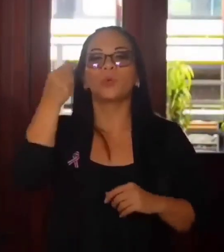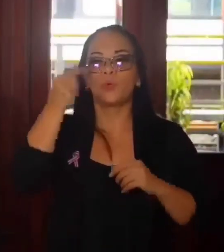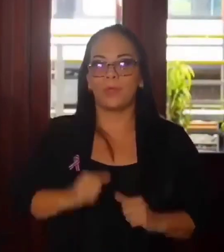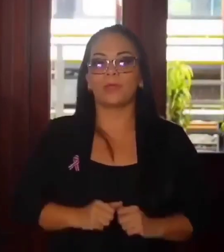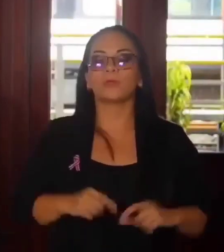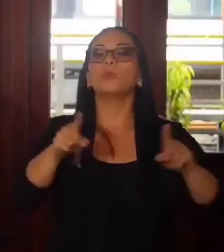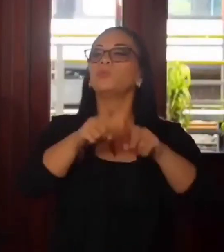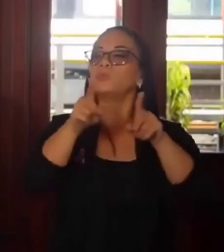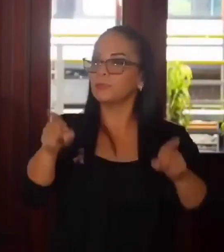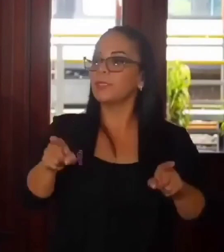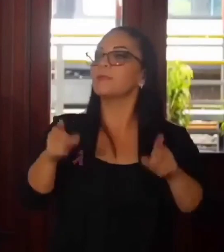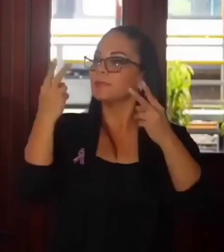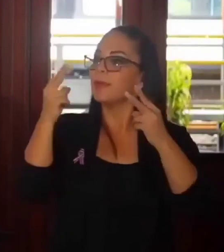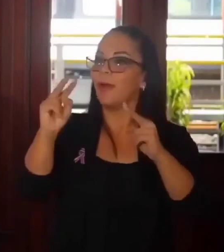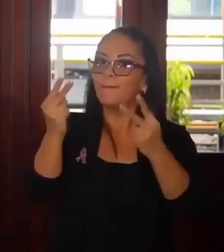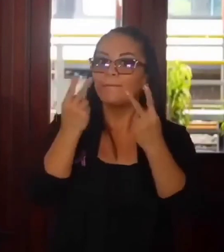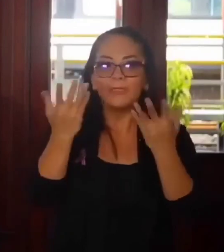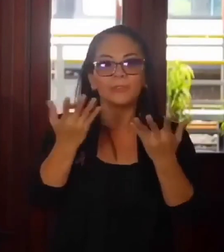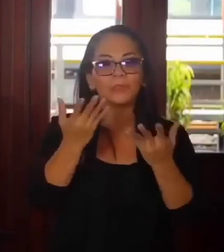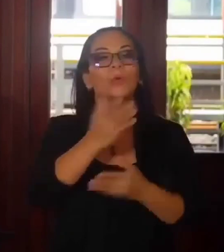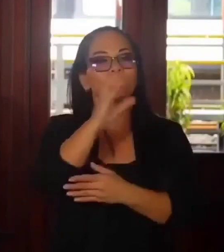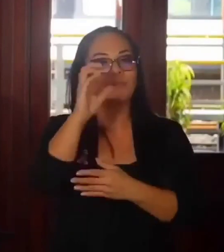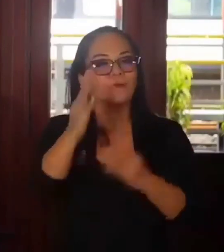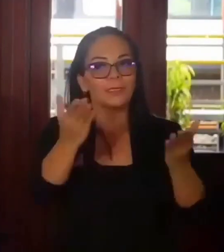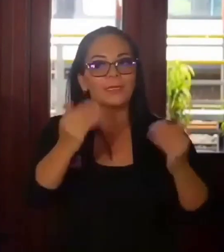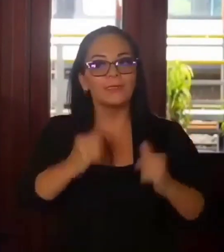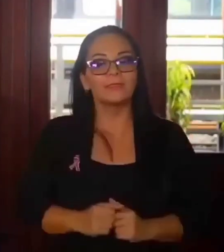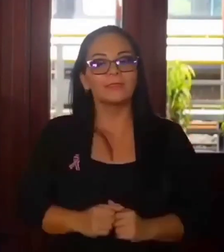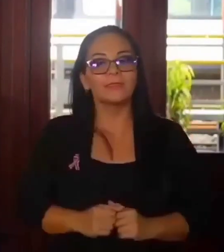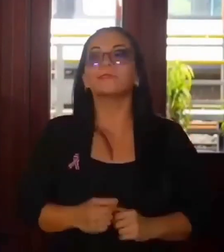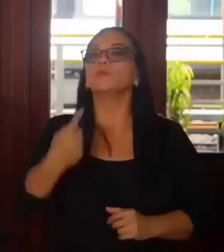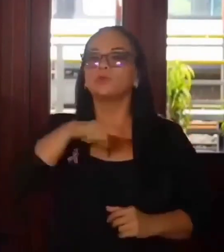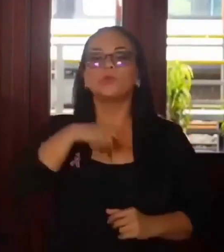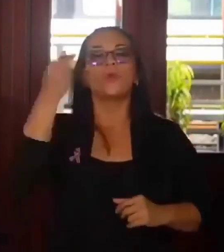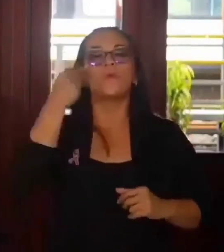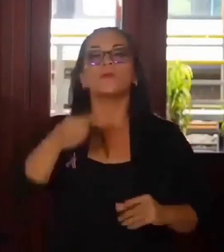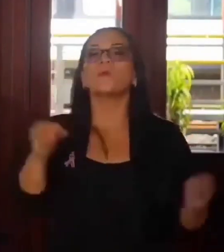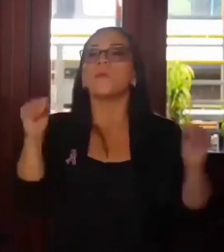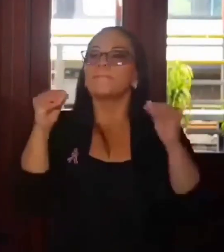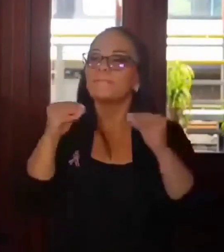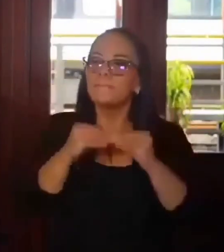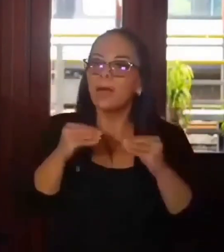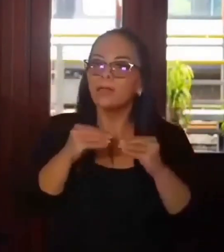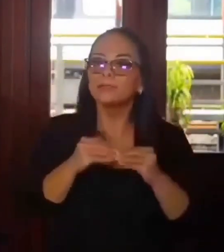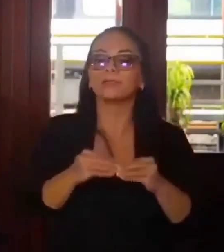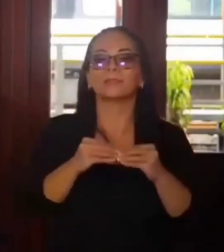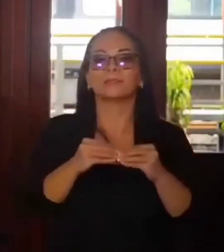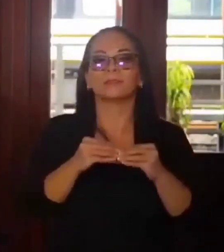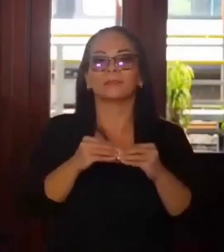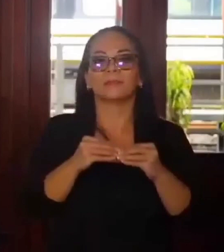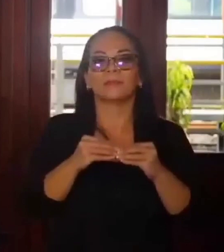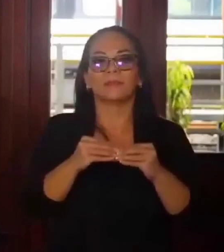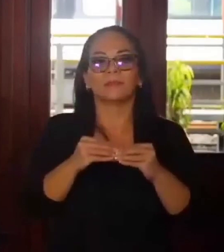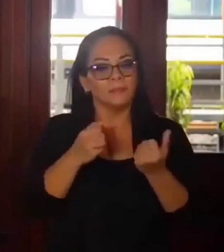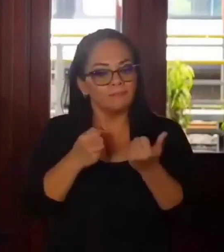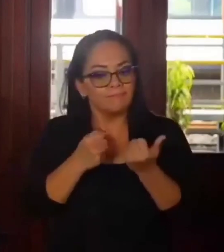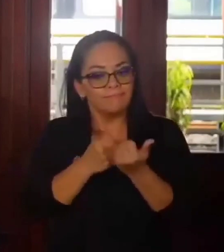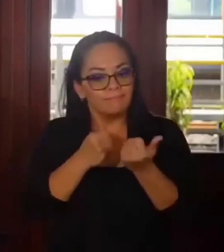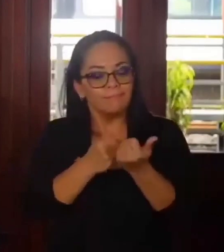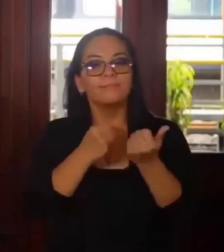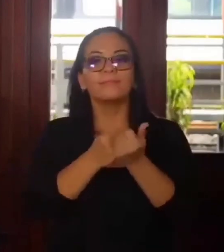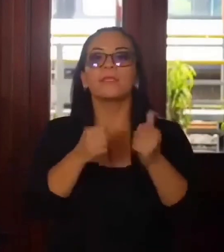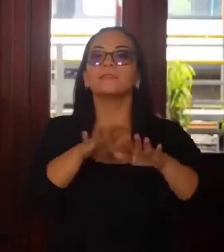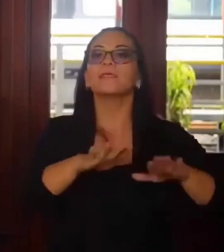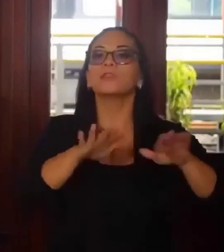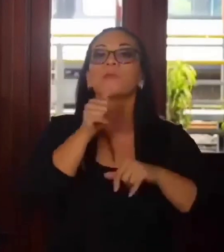ustedes lo han visto, costarricenses, ha sido el gobierno más pro-sector privado en